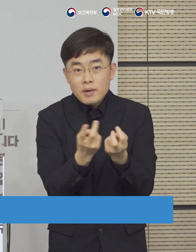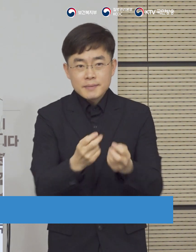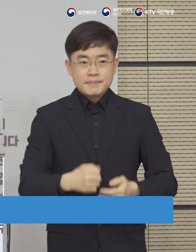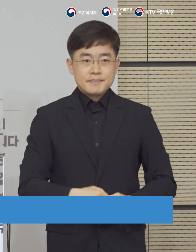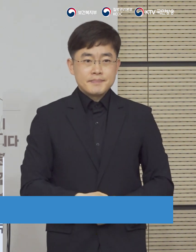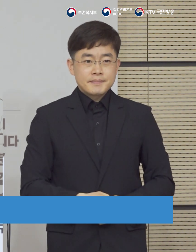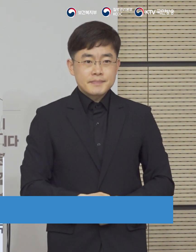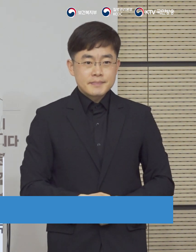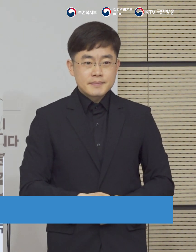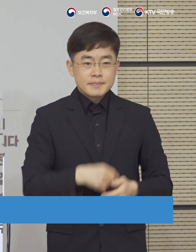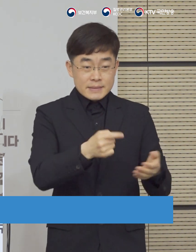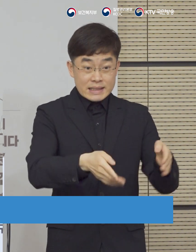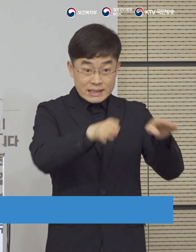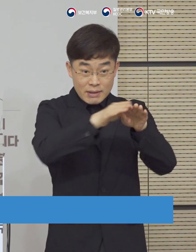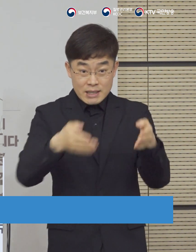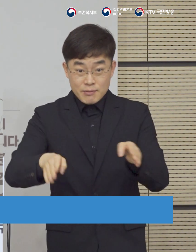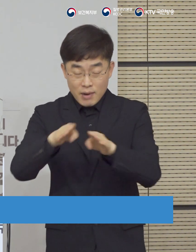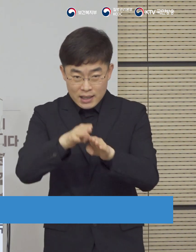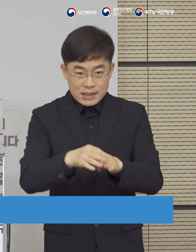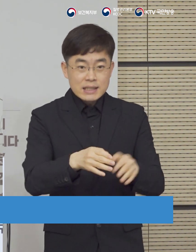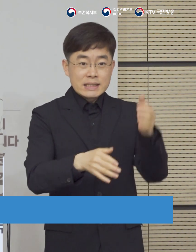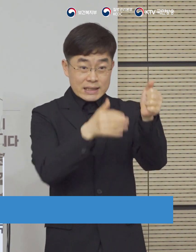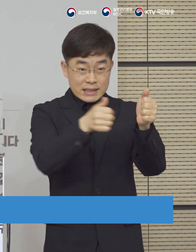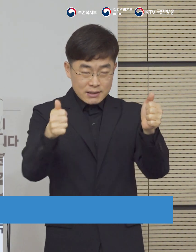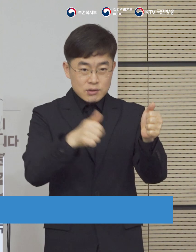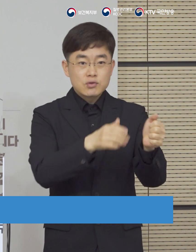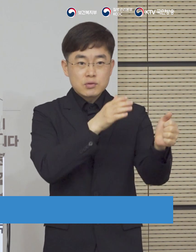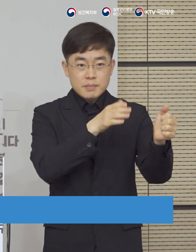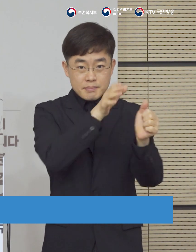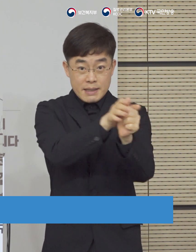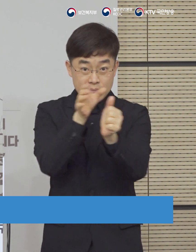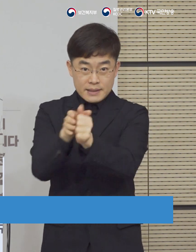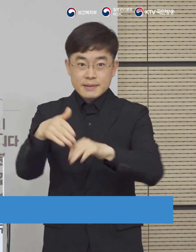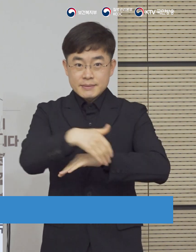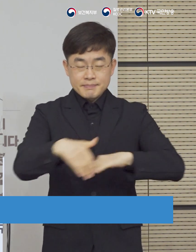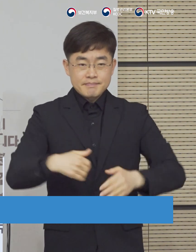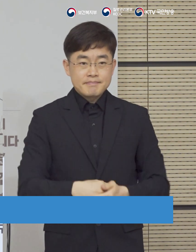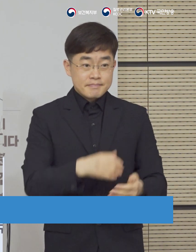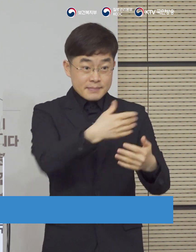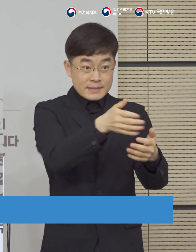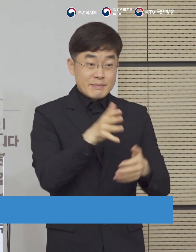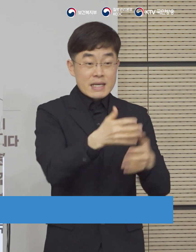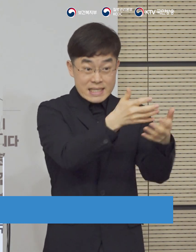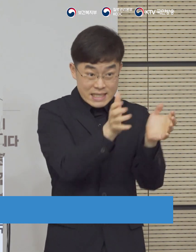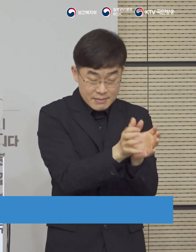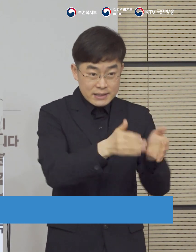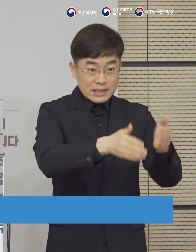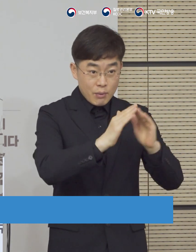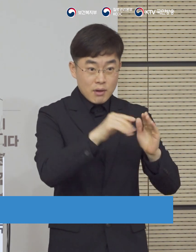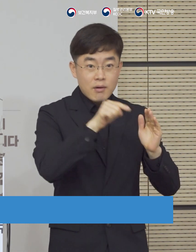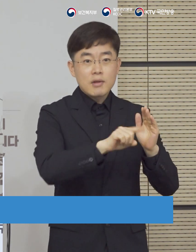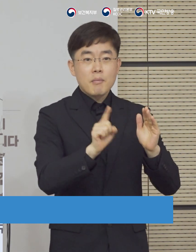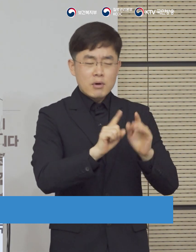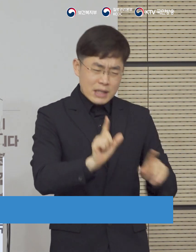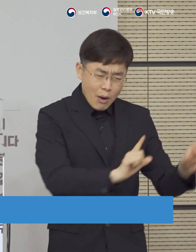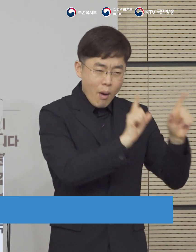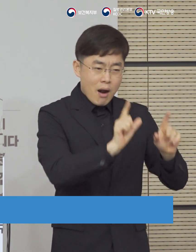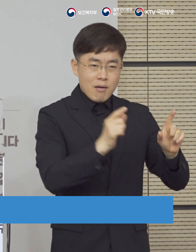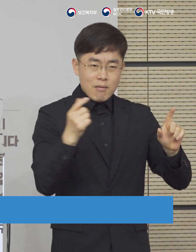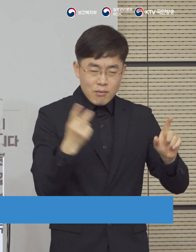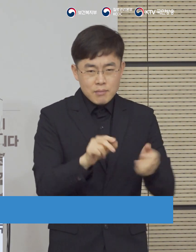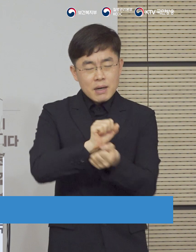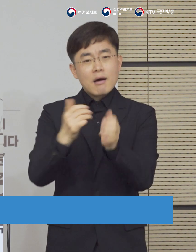기관별로 전담팀을 운영하도록 하고 있습니다. 이 전담팀에서는 일상과